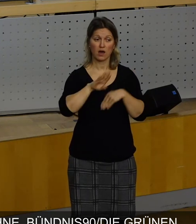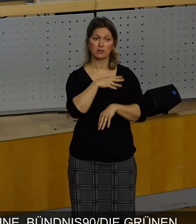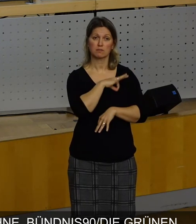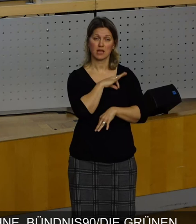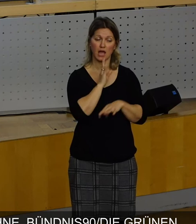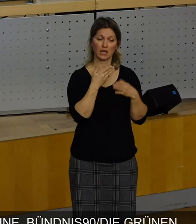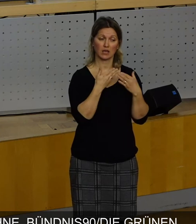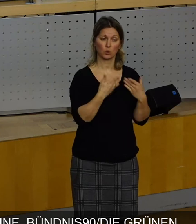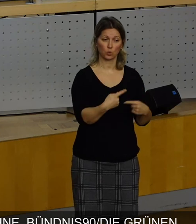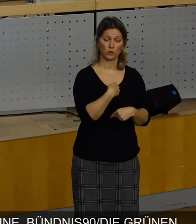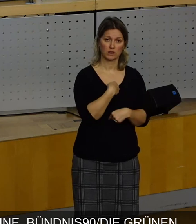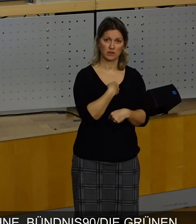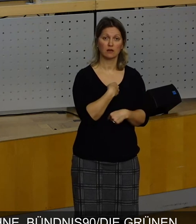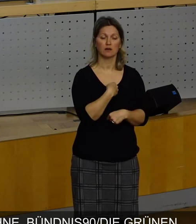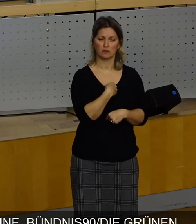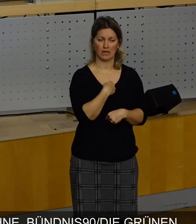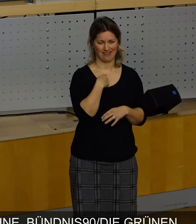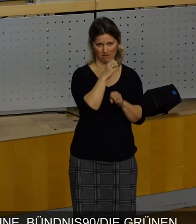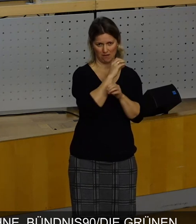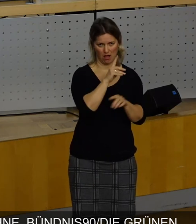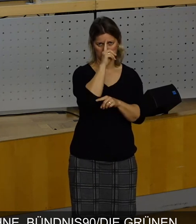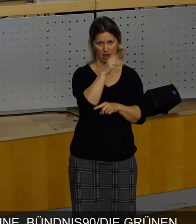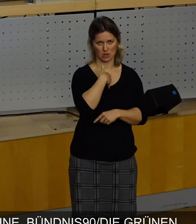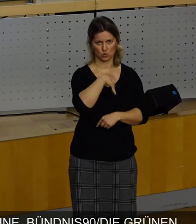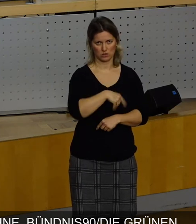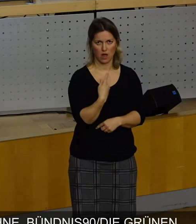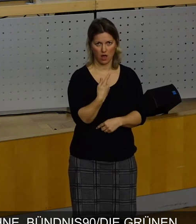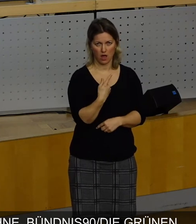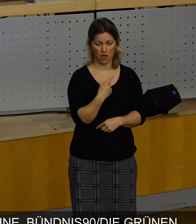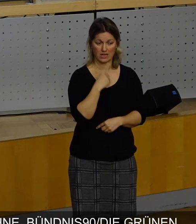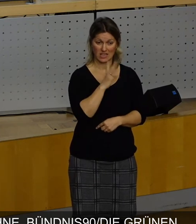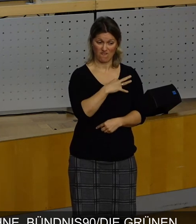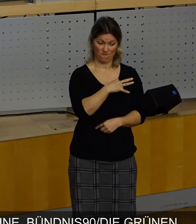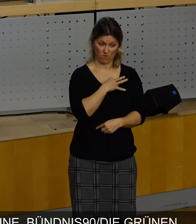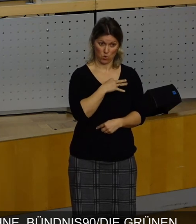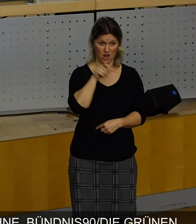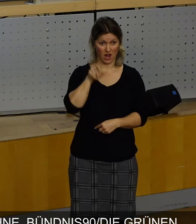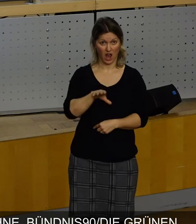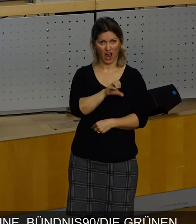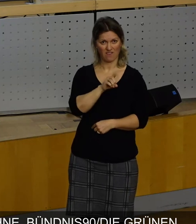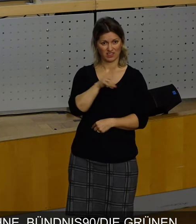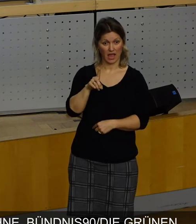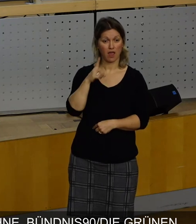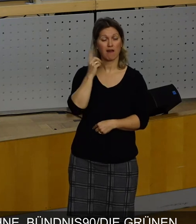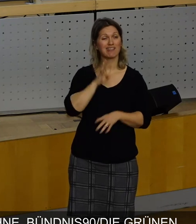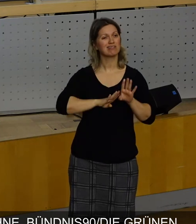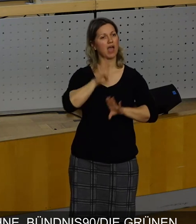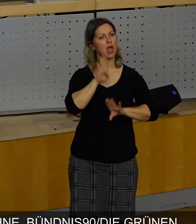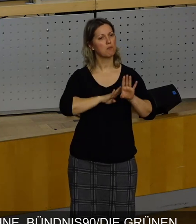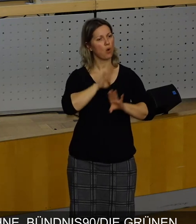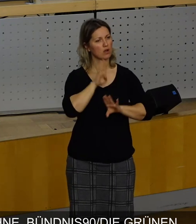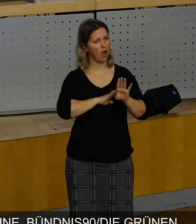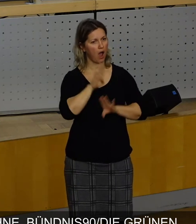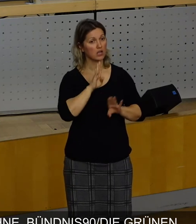eine ganz eindeutige Position haben. Für uns ist die AfD keine demokratische und schon gar